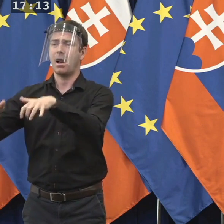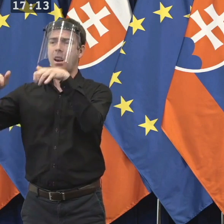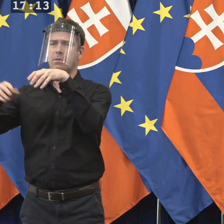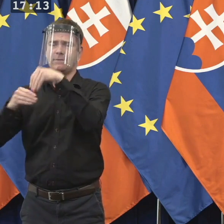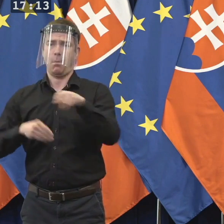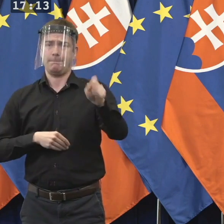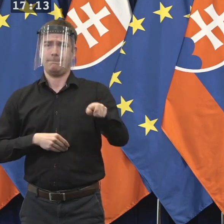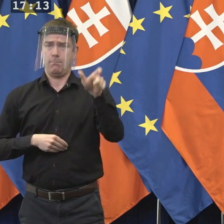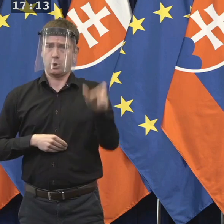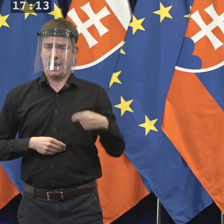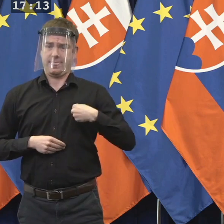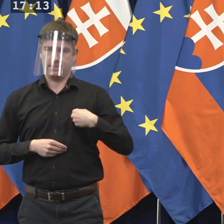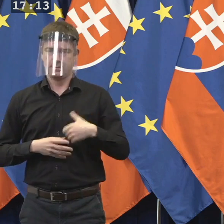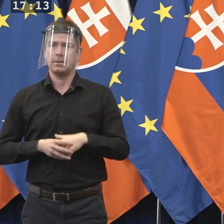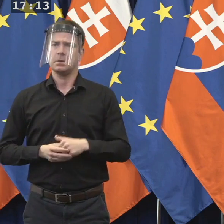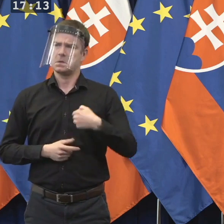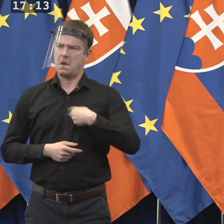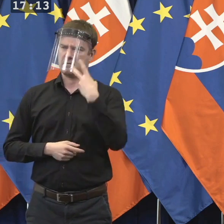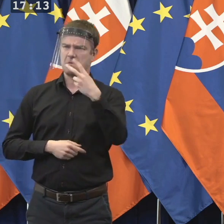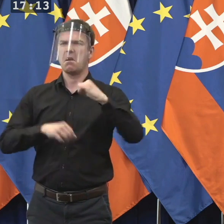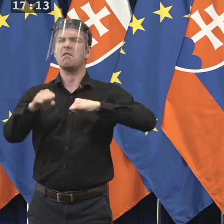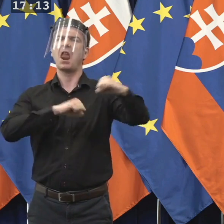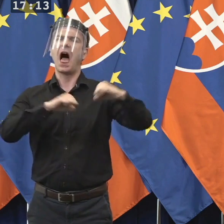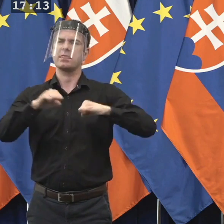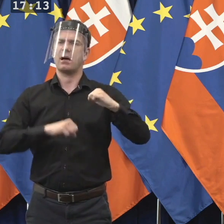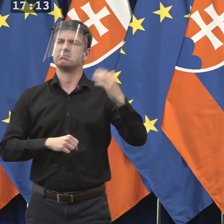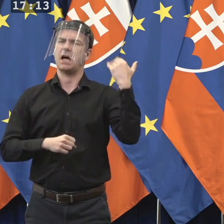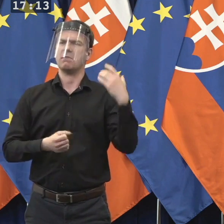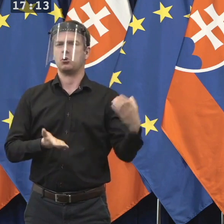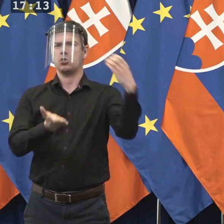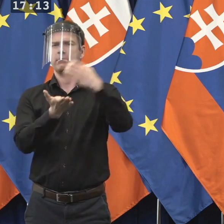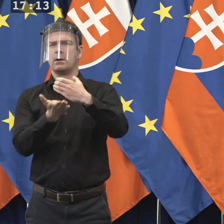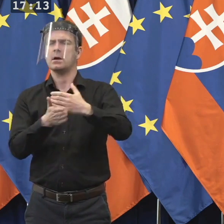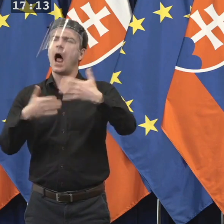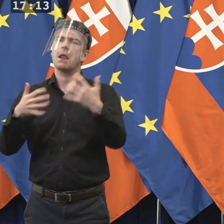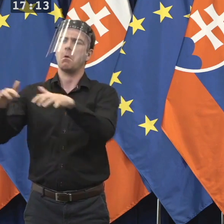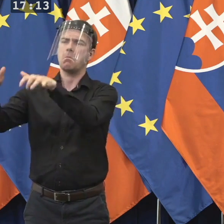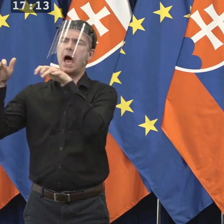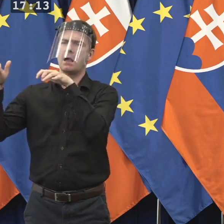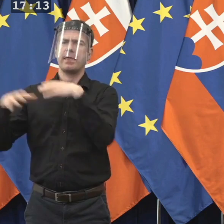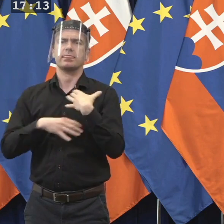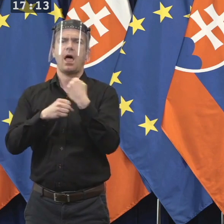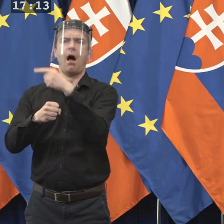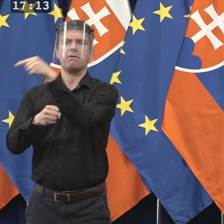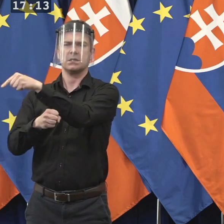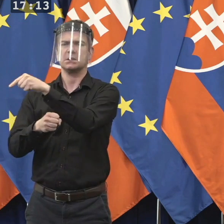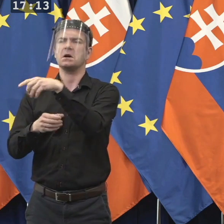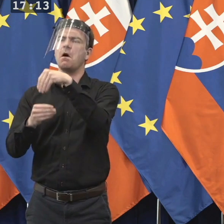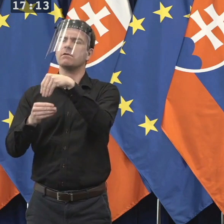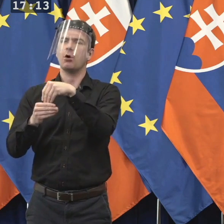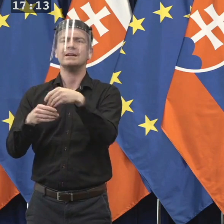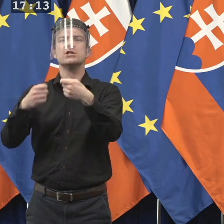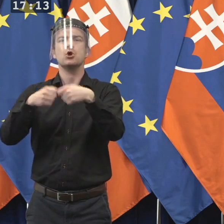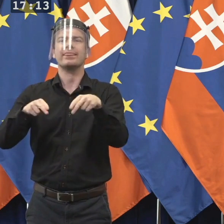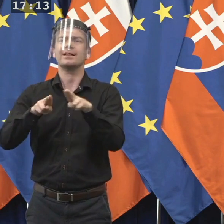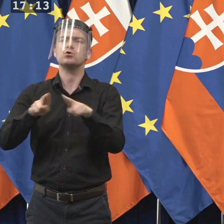videl, že vláda si nanominovala niekoho, alebo, pardon, prišiel návrh do parlamentu, že parlament schváľoval členov súdnej rady, že